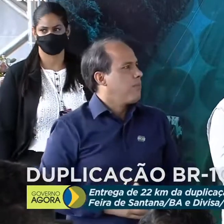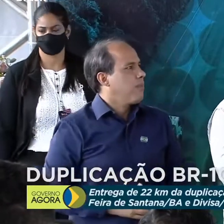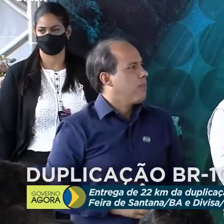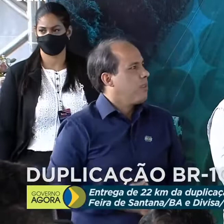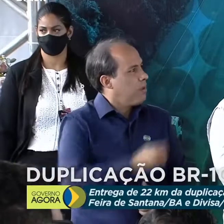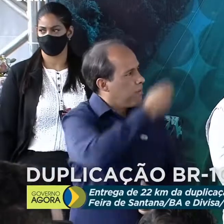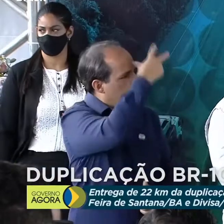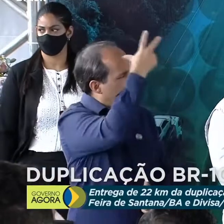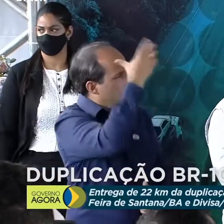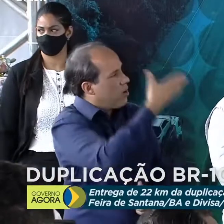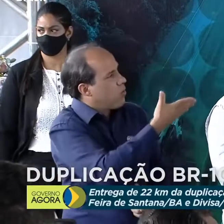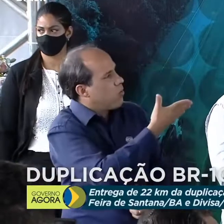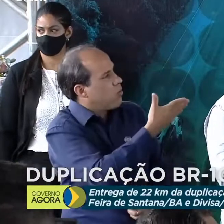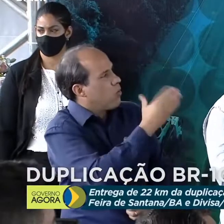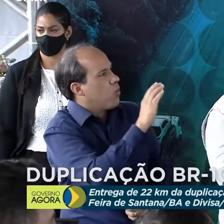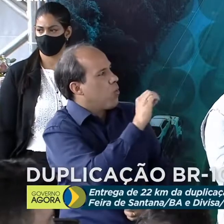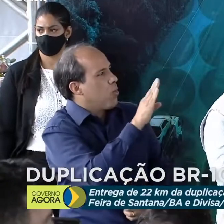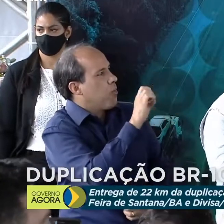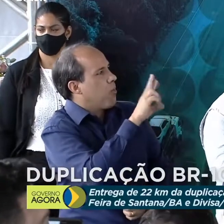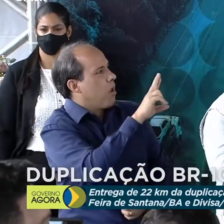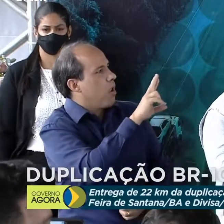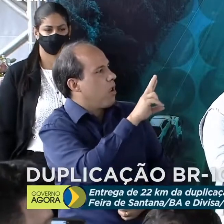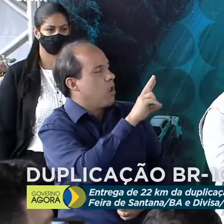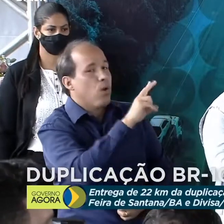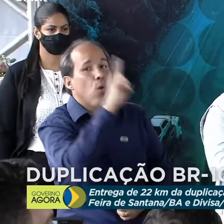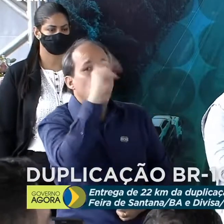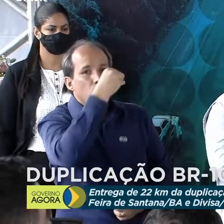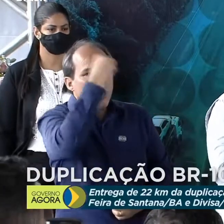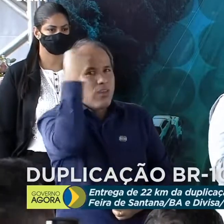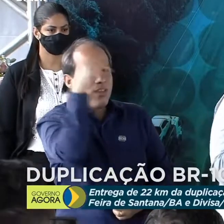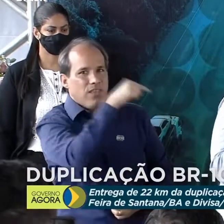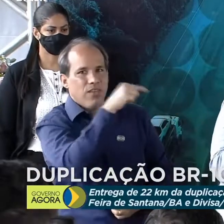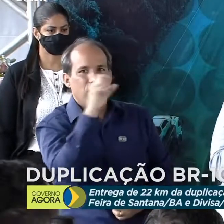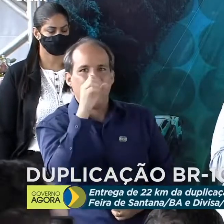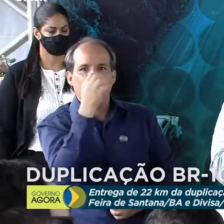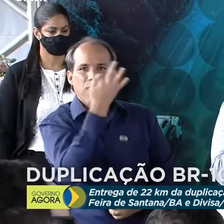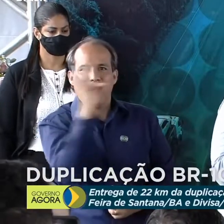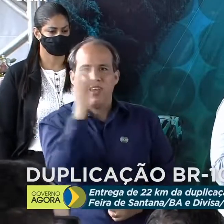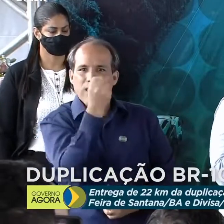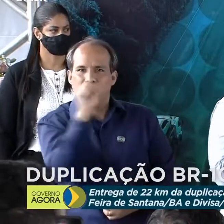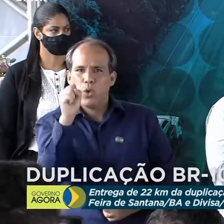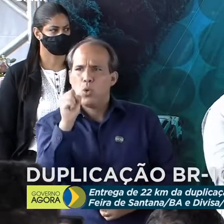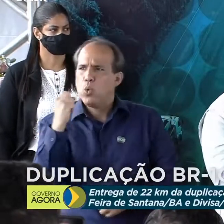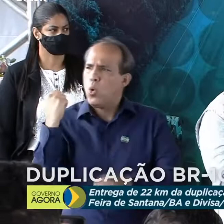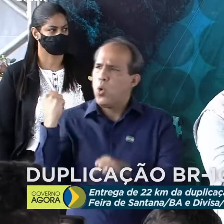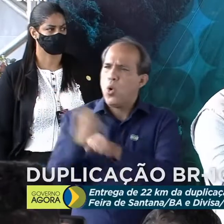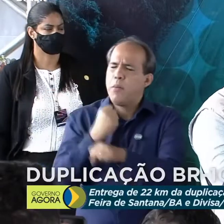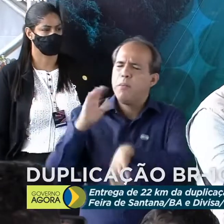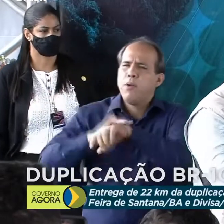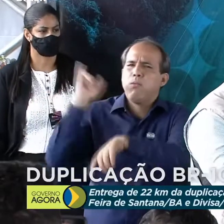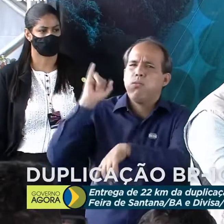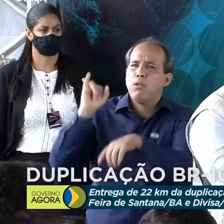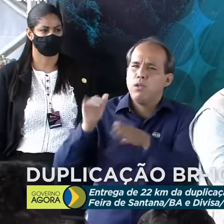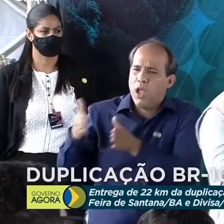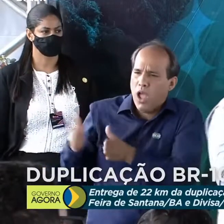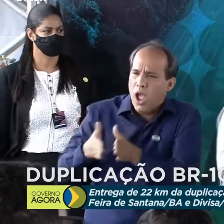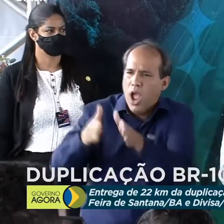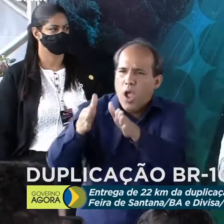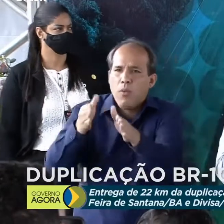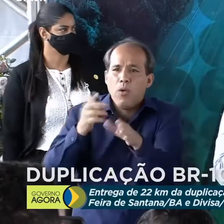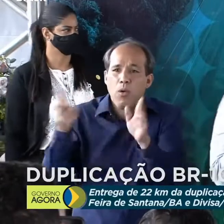Prefeito Colbert, nós não vamos nos esquecer de Feira de Santana, que é o maior entroncamento rodoviário do Nordeste.